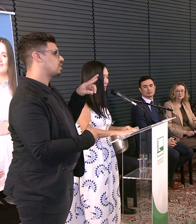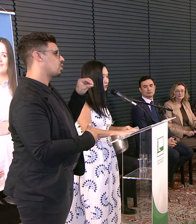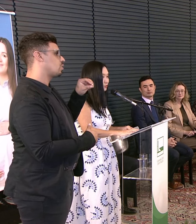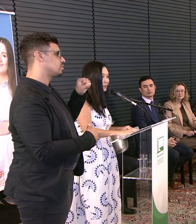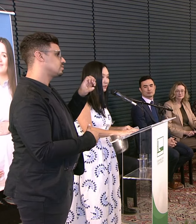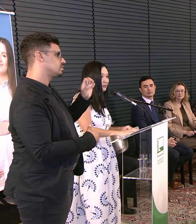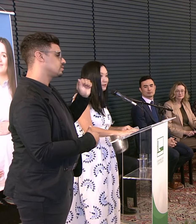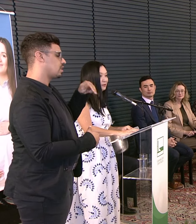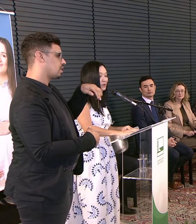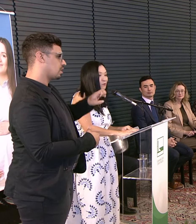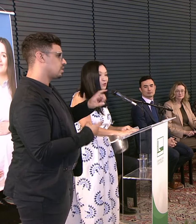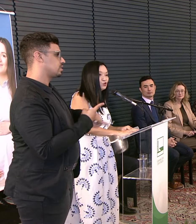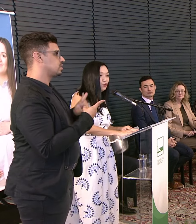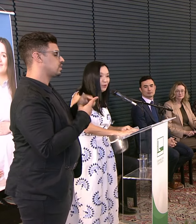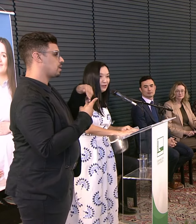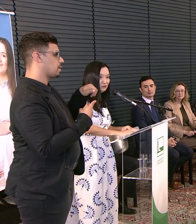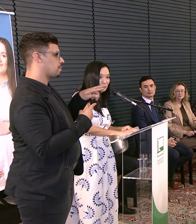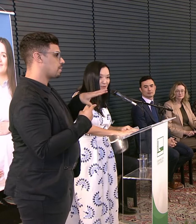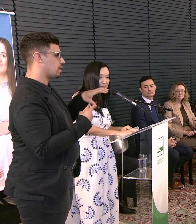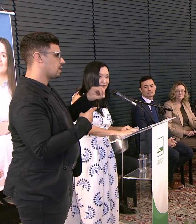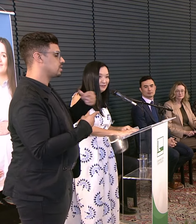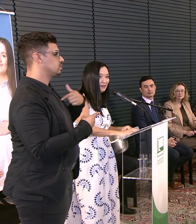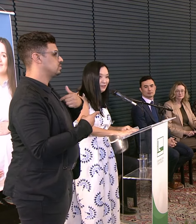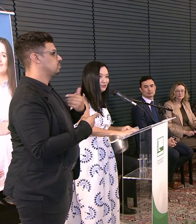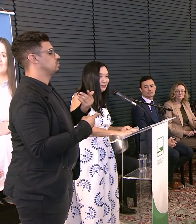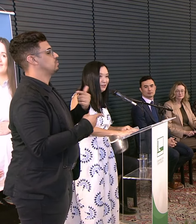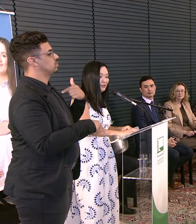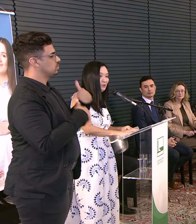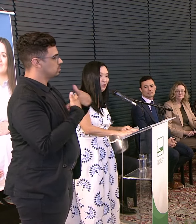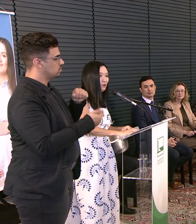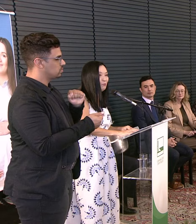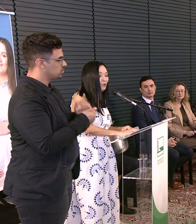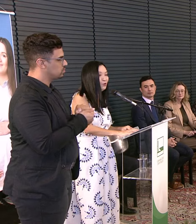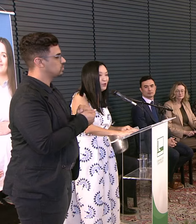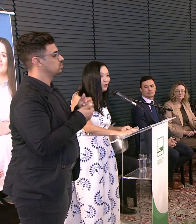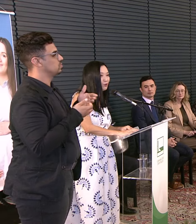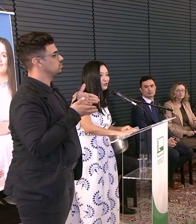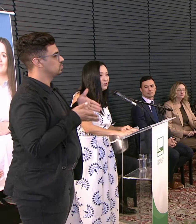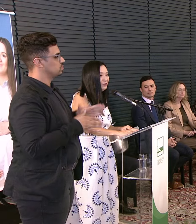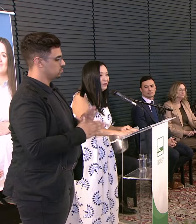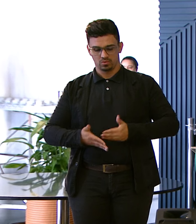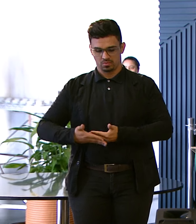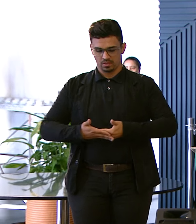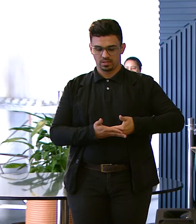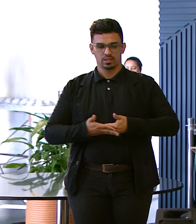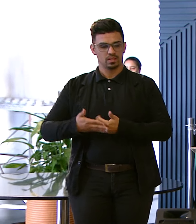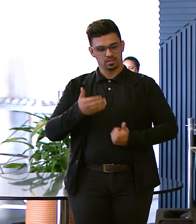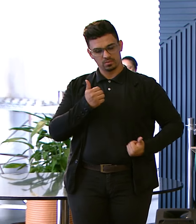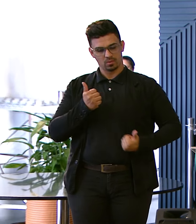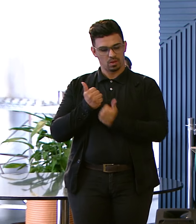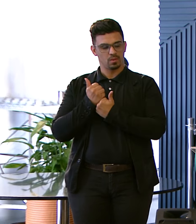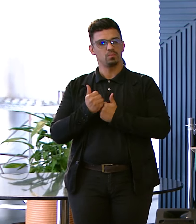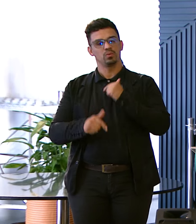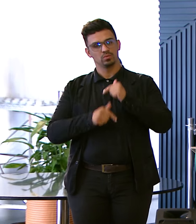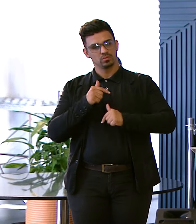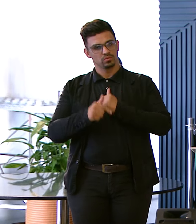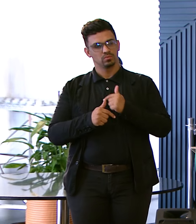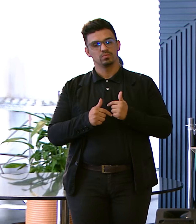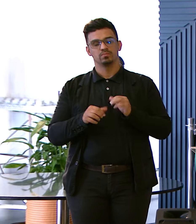E do Marcio Ferreira Meus companheiros De maternidade E que me dão Apoio incondicional Na minha gestão